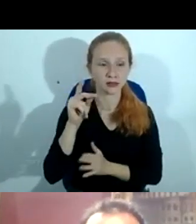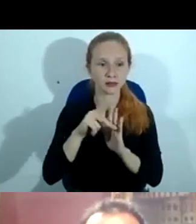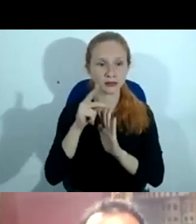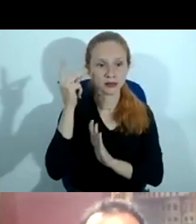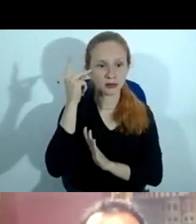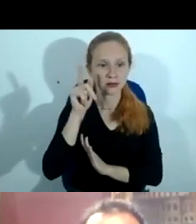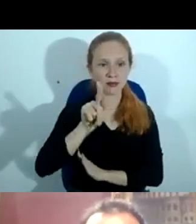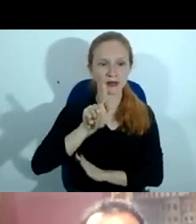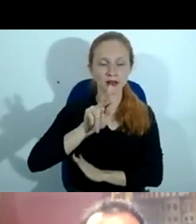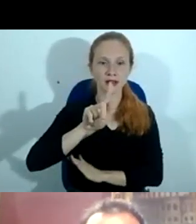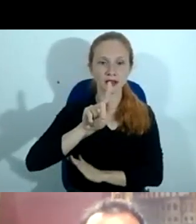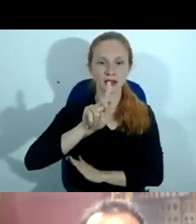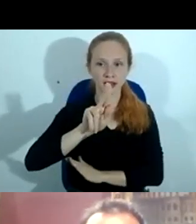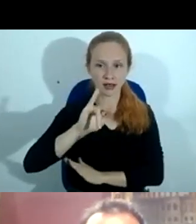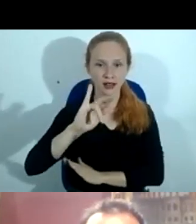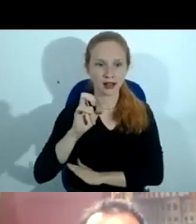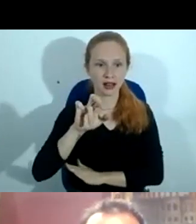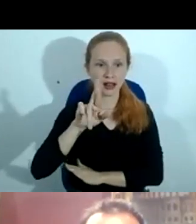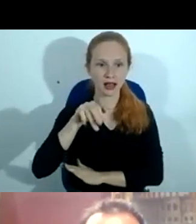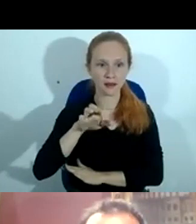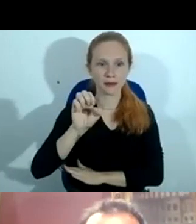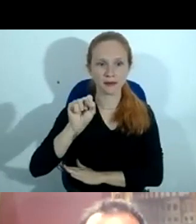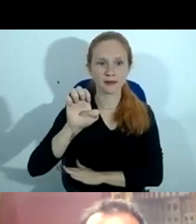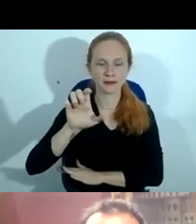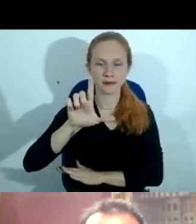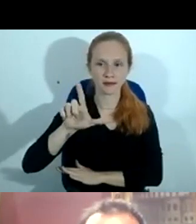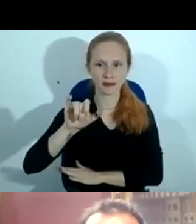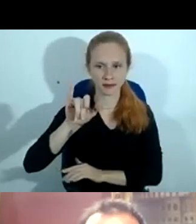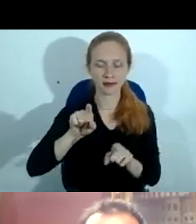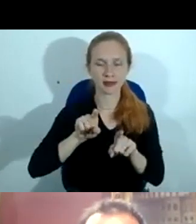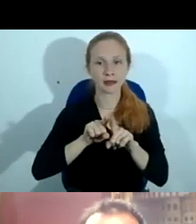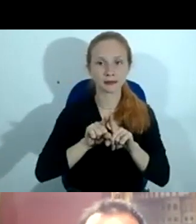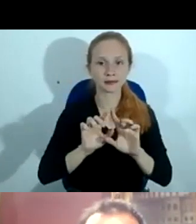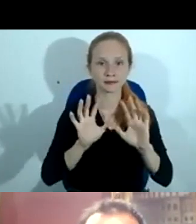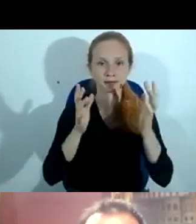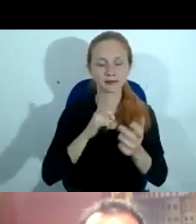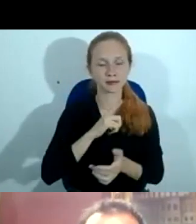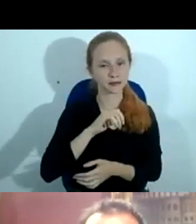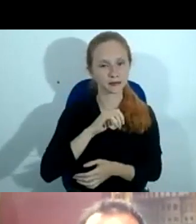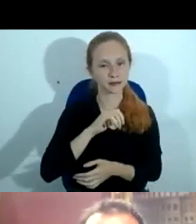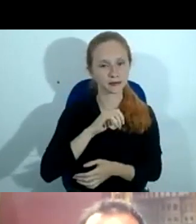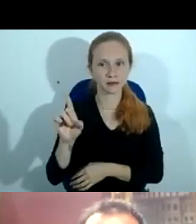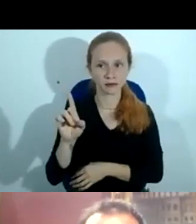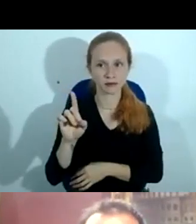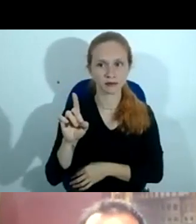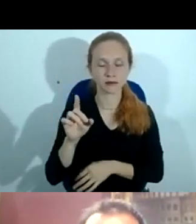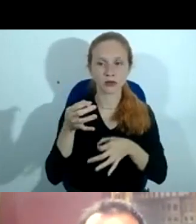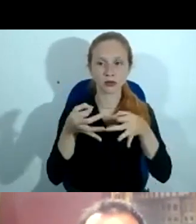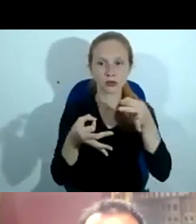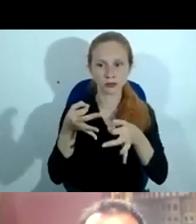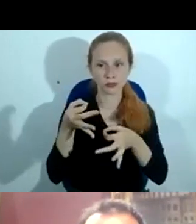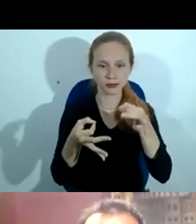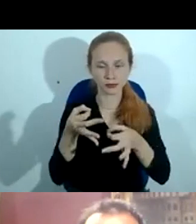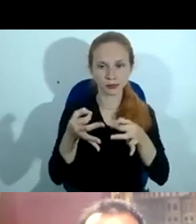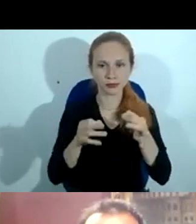Guilherme Cazelli. Também esse evento tem a coordenação do juiz de direito Anderson de